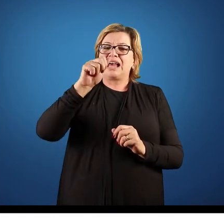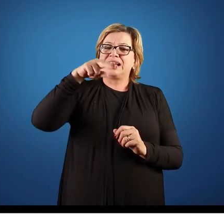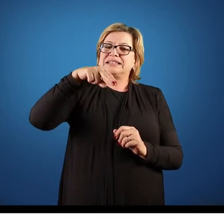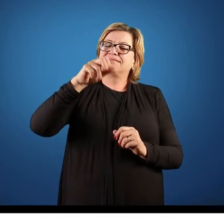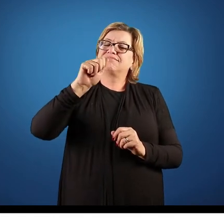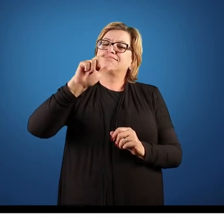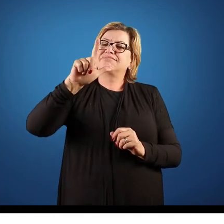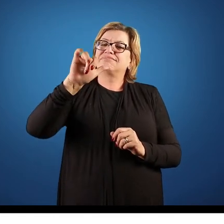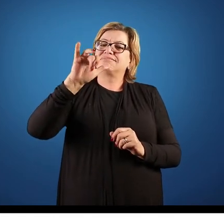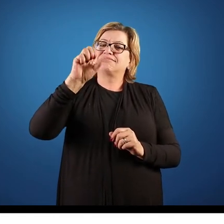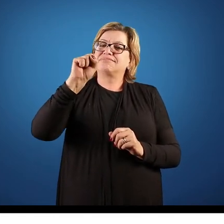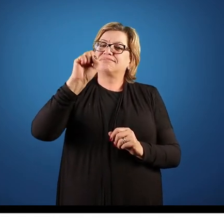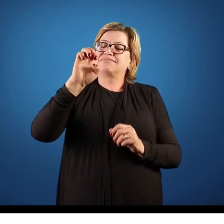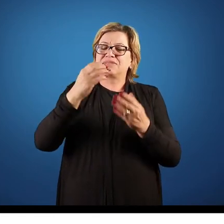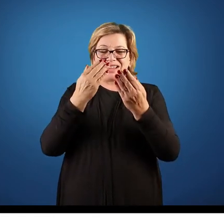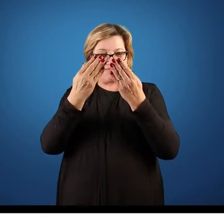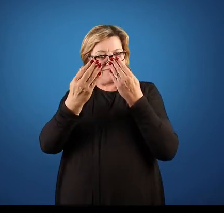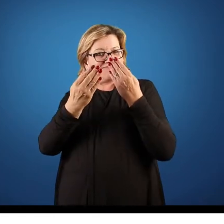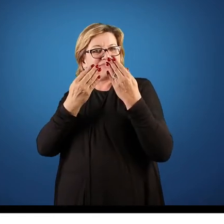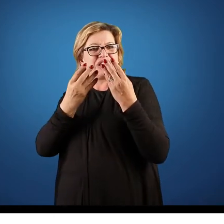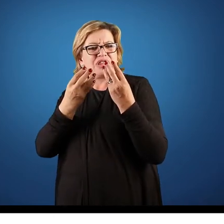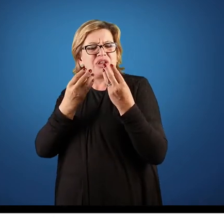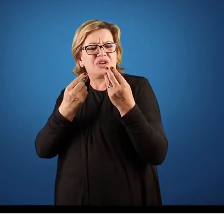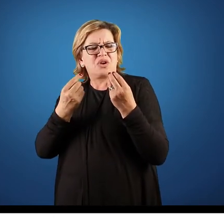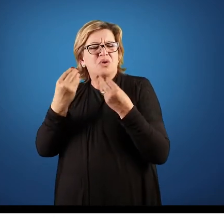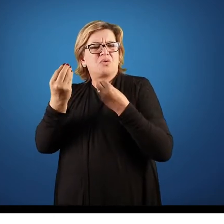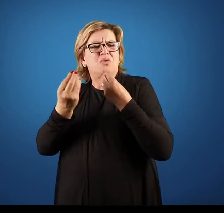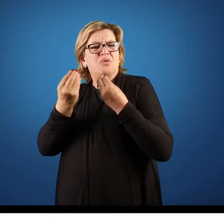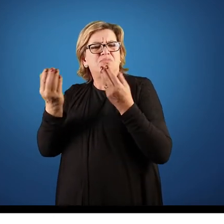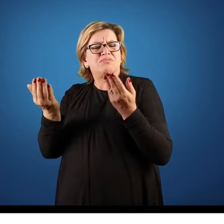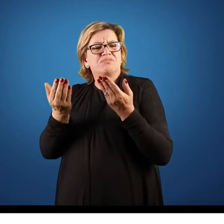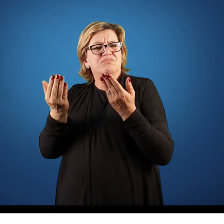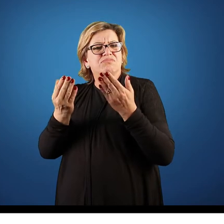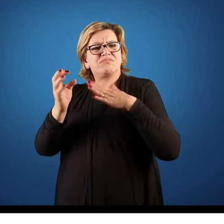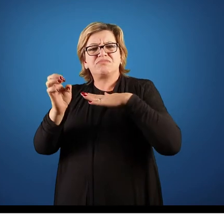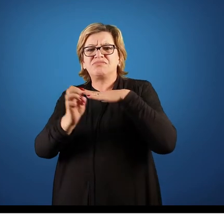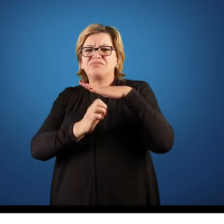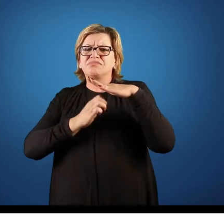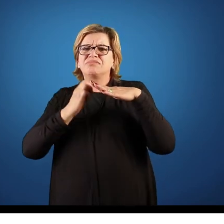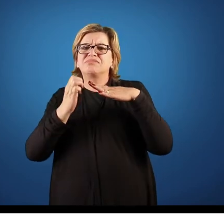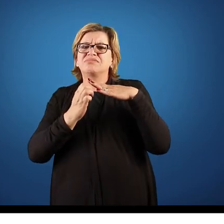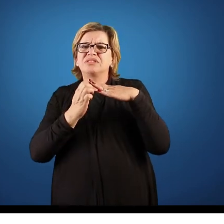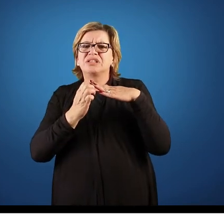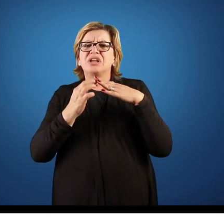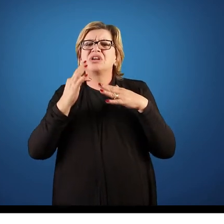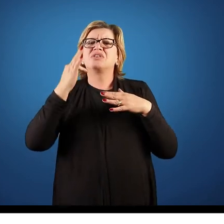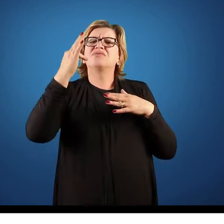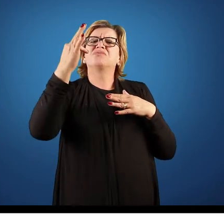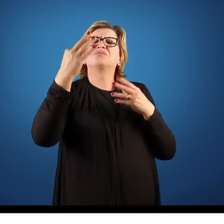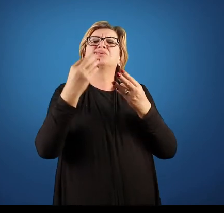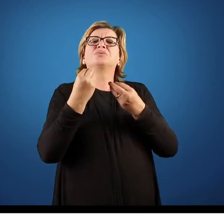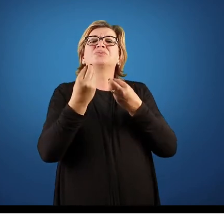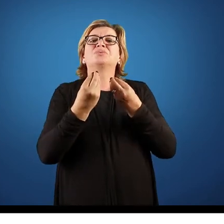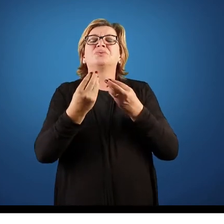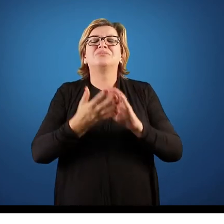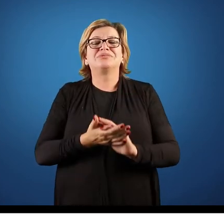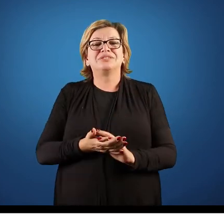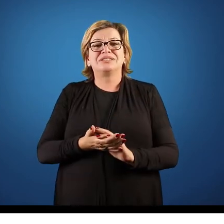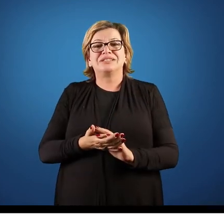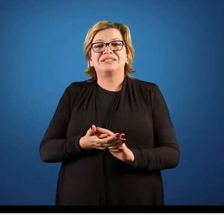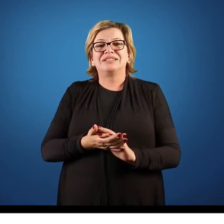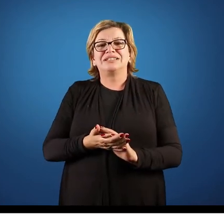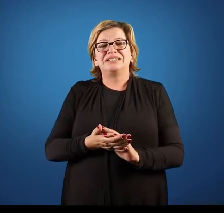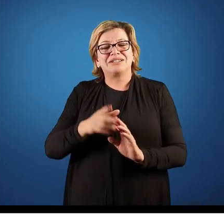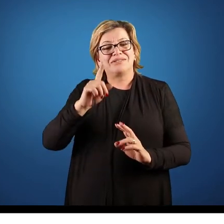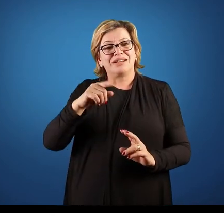O que é uma análise de cenário? Como que está hoje a minha organização e a partir de tal momento, como que ela pode ficar? Tá, então